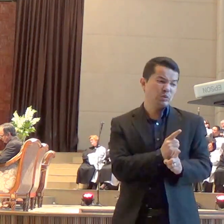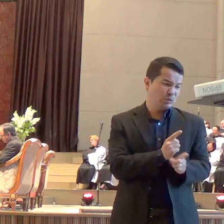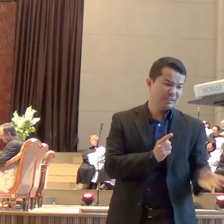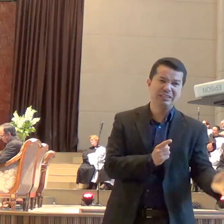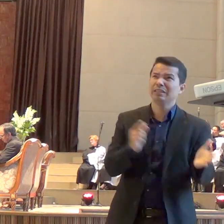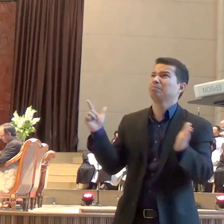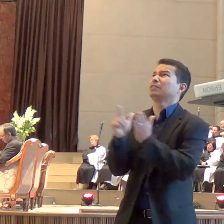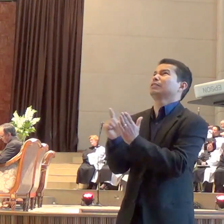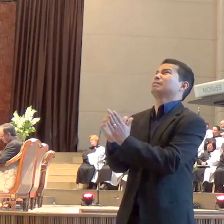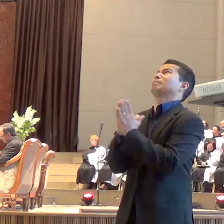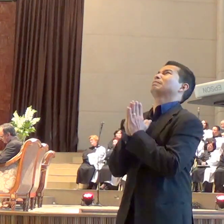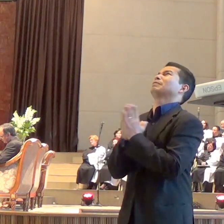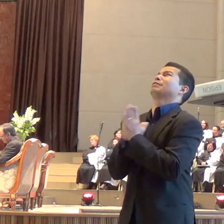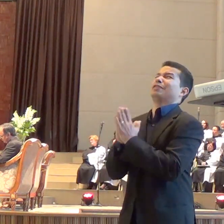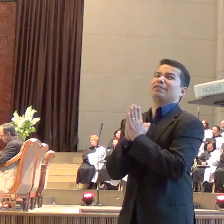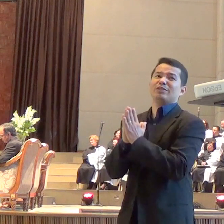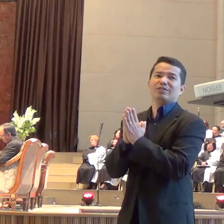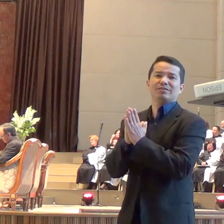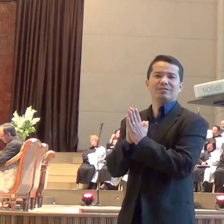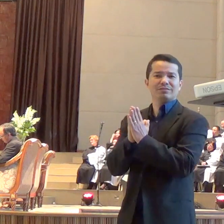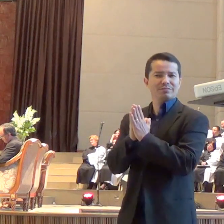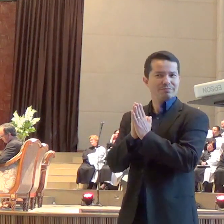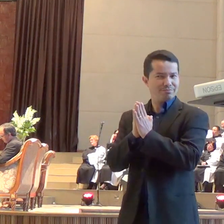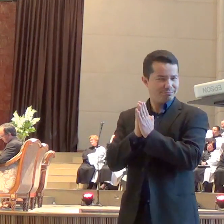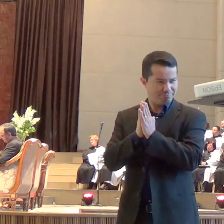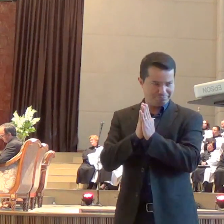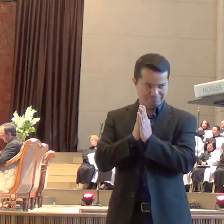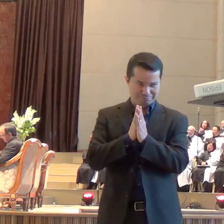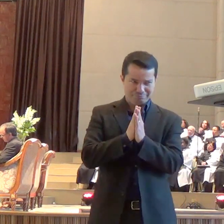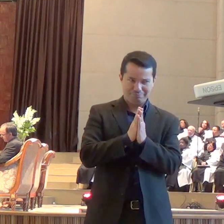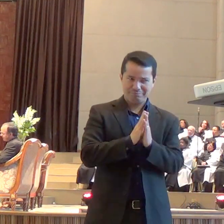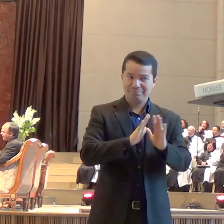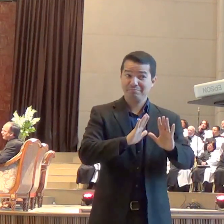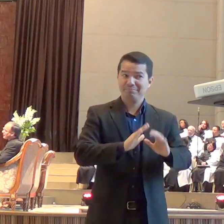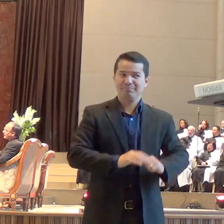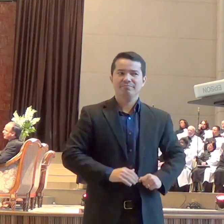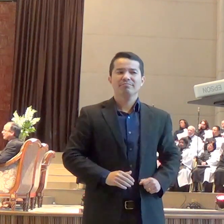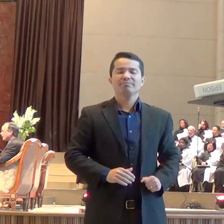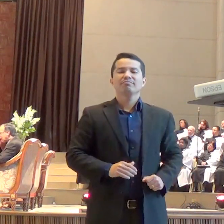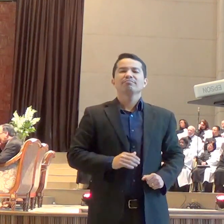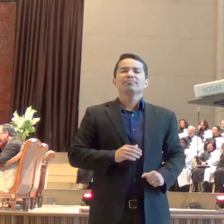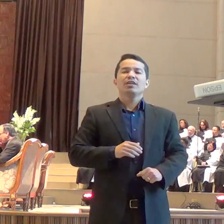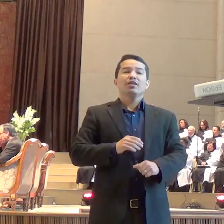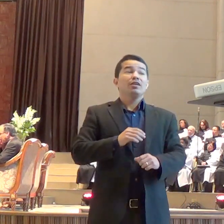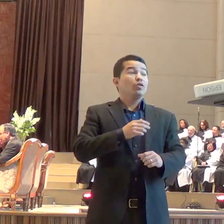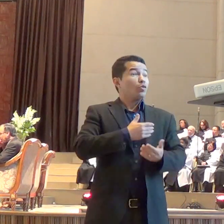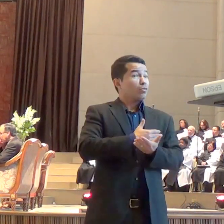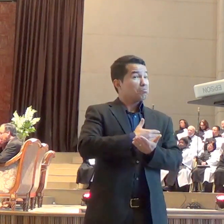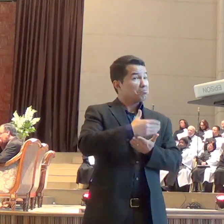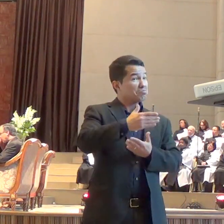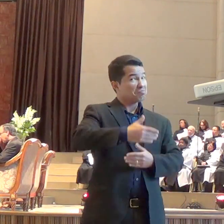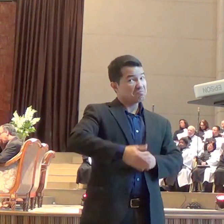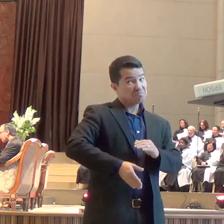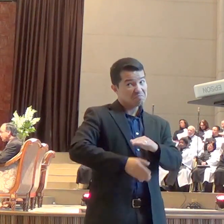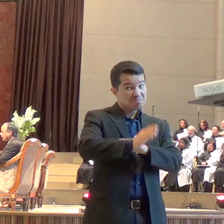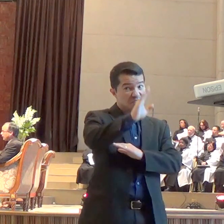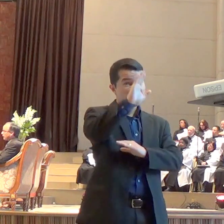documentos. E ela, então, entrou num shopping. E ao entrar no shopping, tinha um senhor ali,